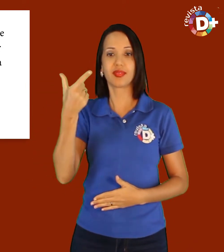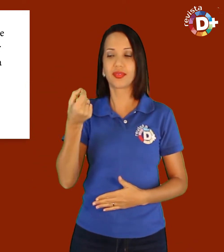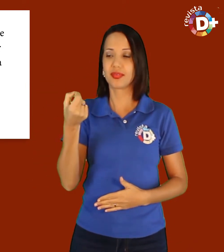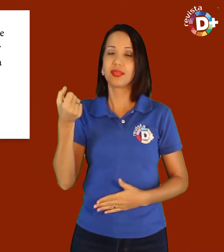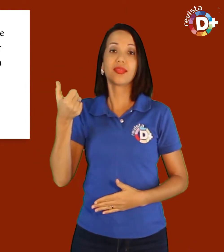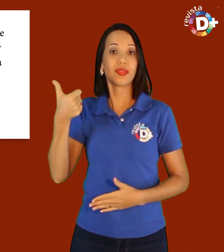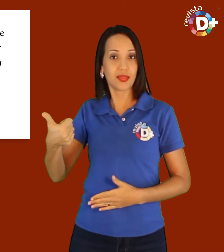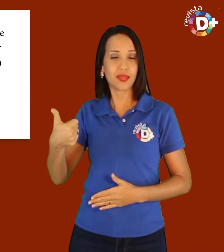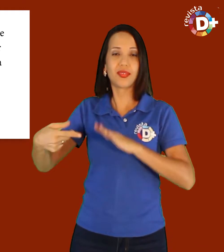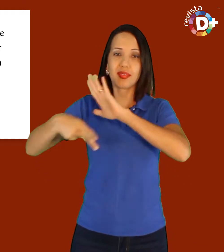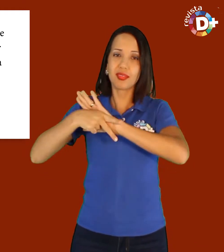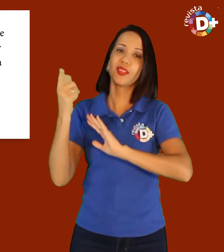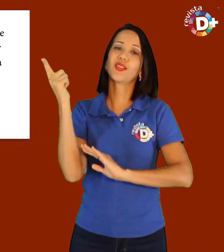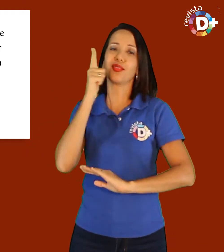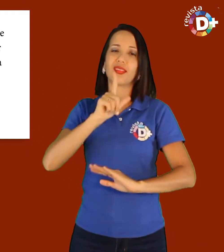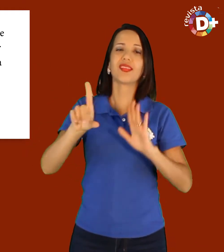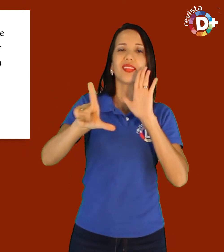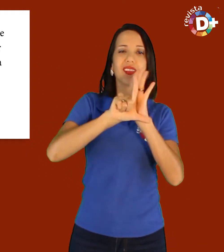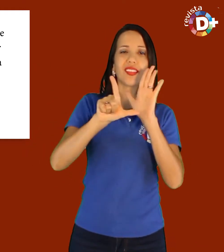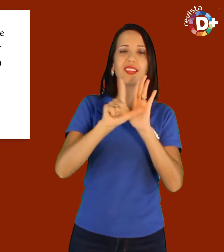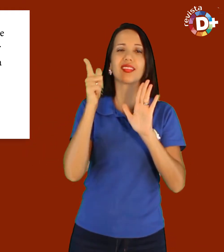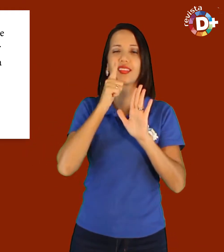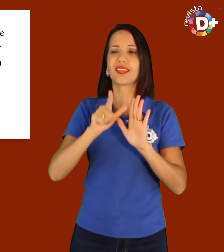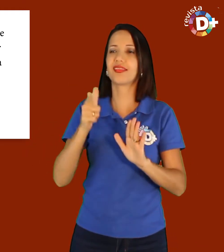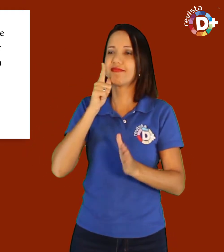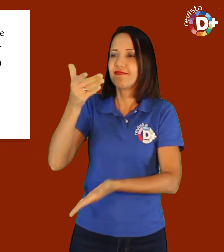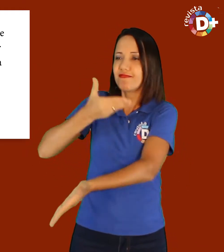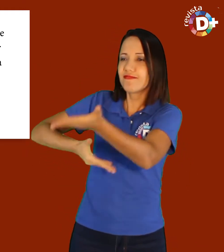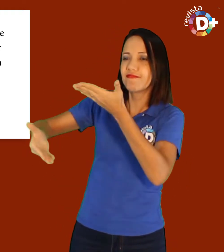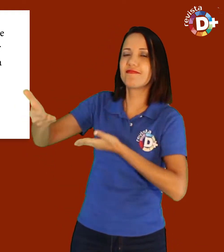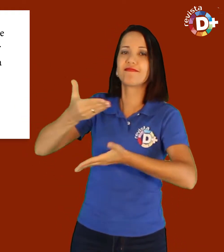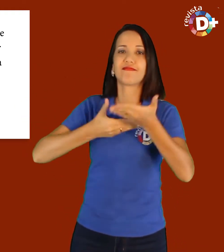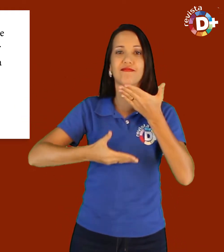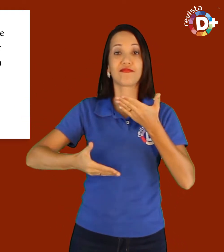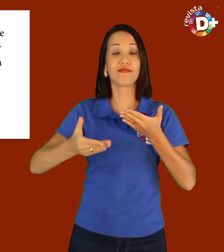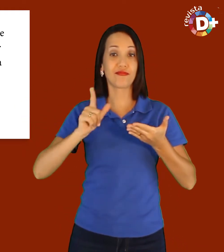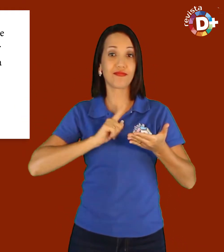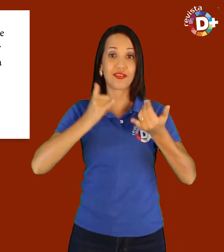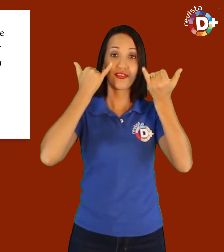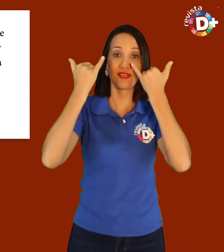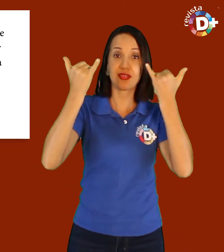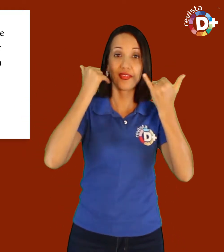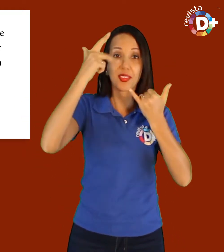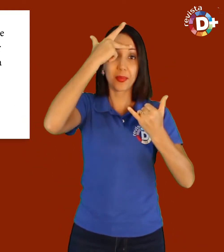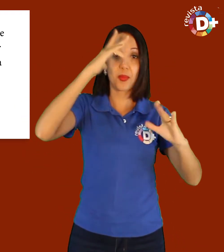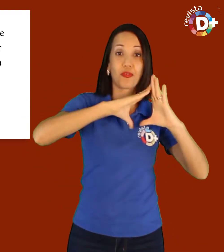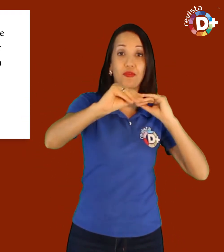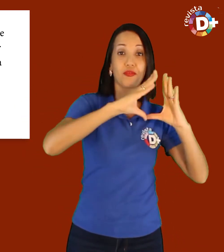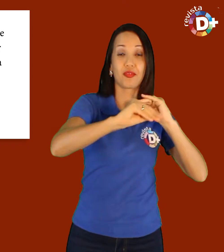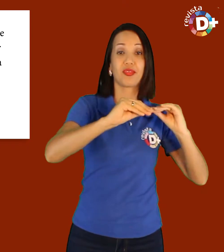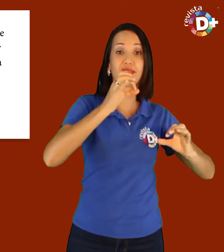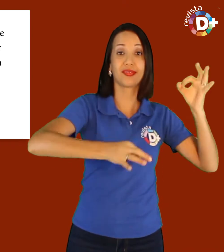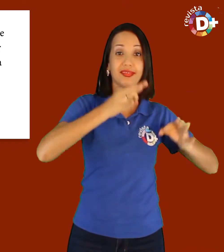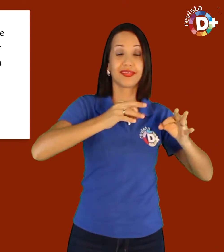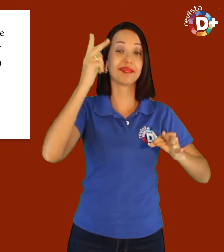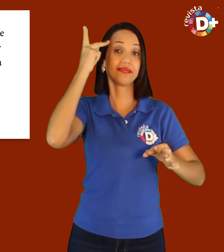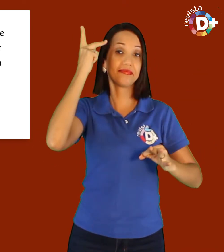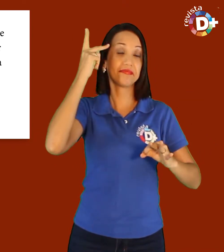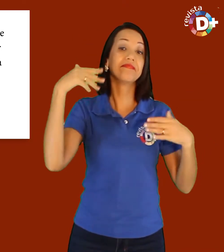Lei da Recompensa, que criou o Programa de Recompensas por Informações sobre Foragidos da Justiça em São